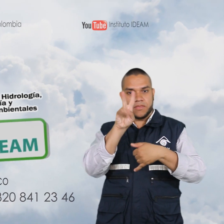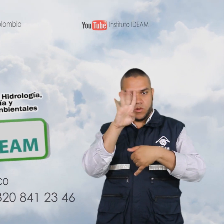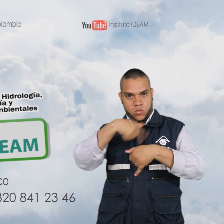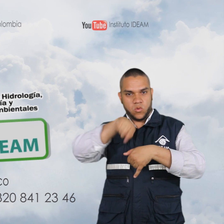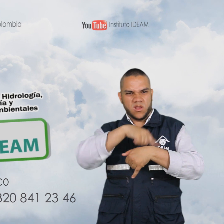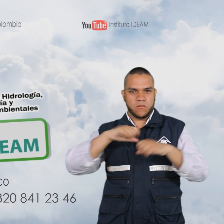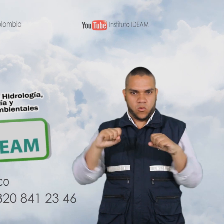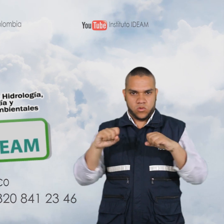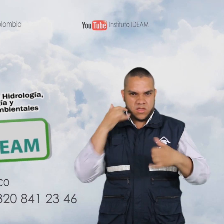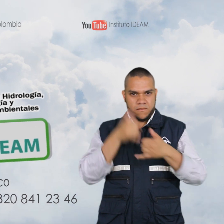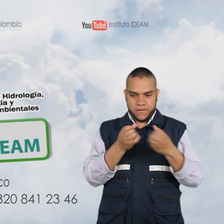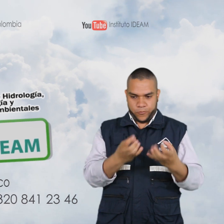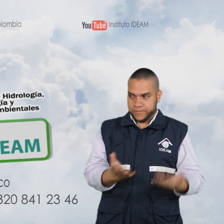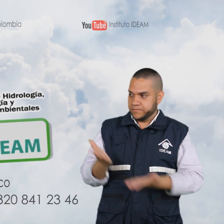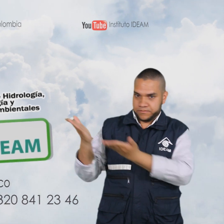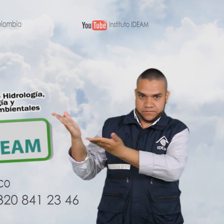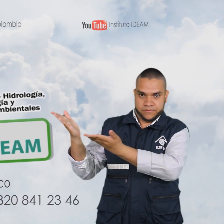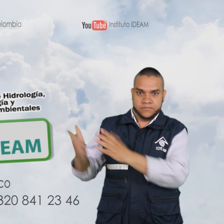Bogotá a los teléfonos que aparecen en pantalla.